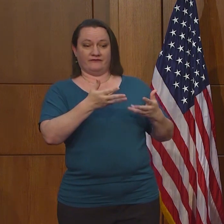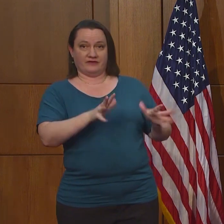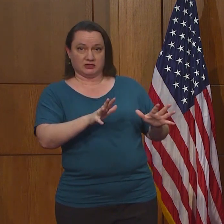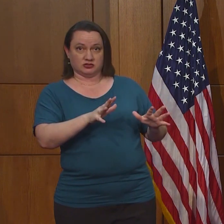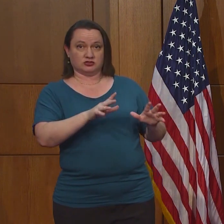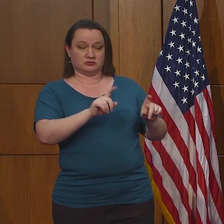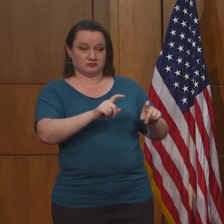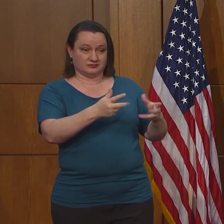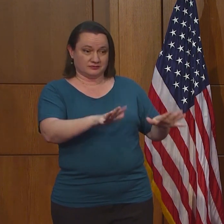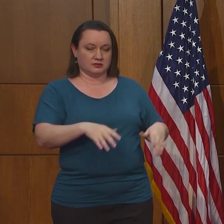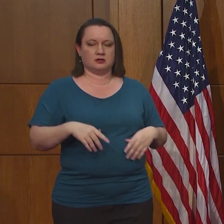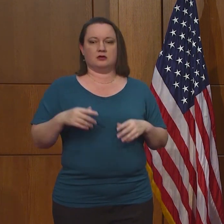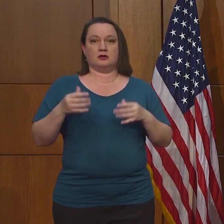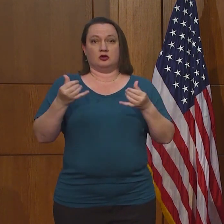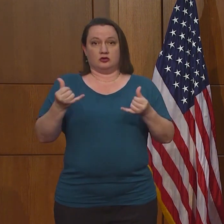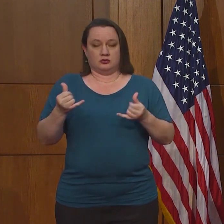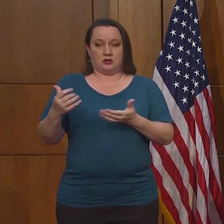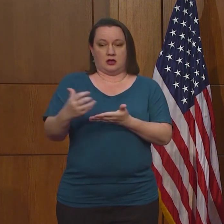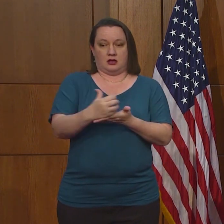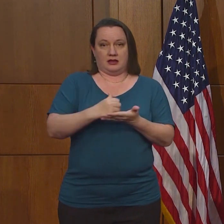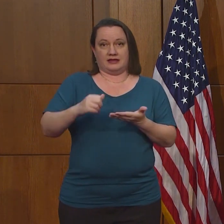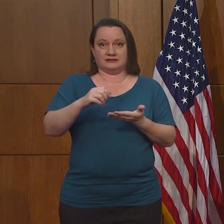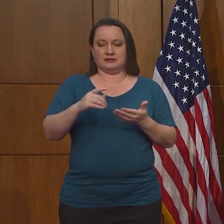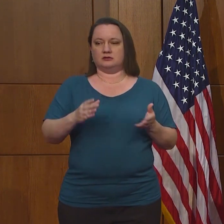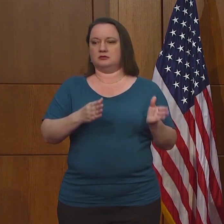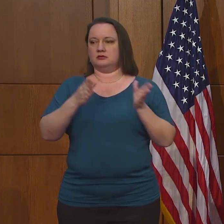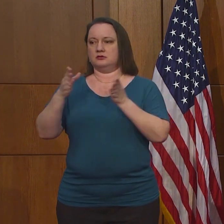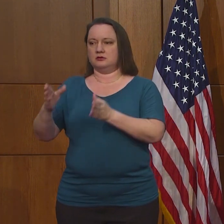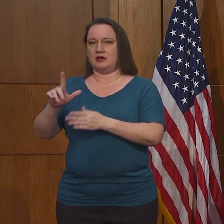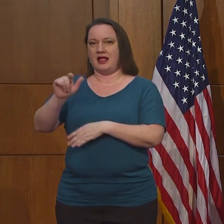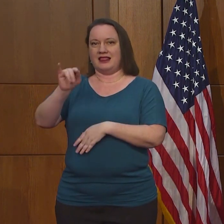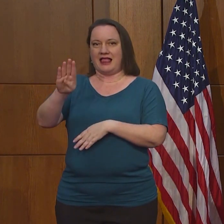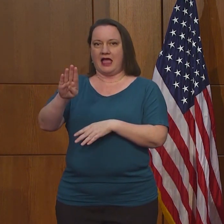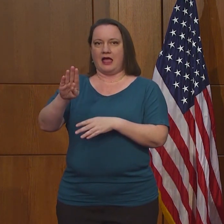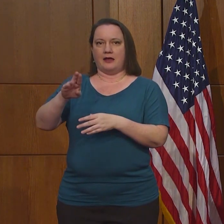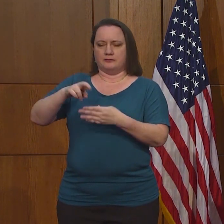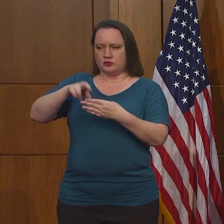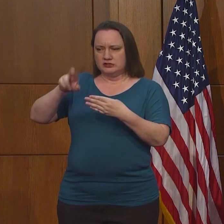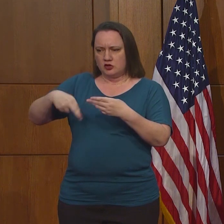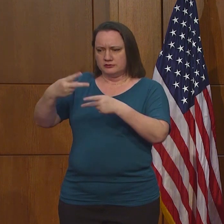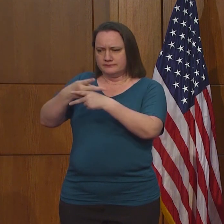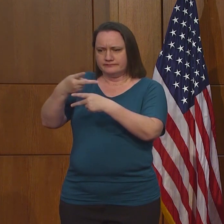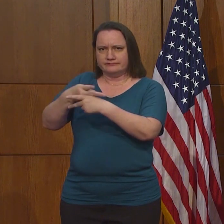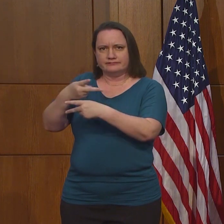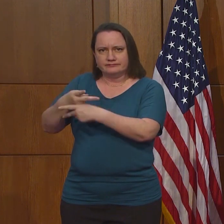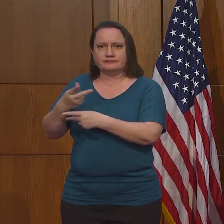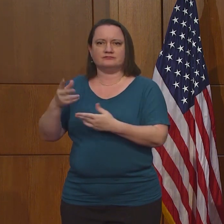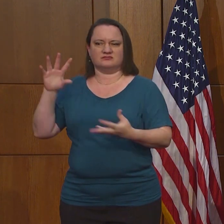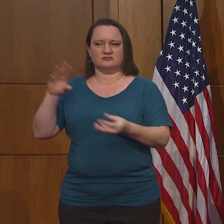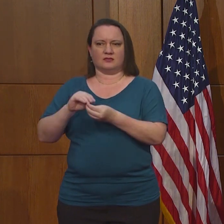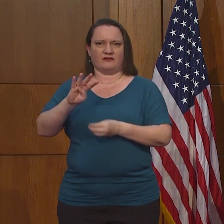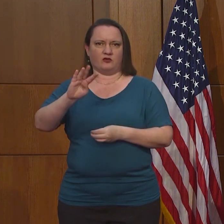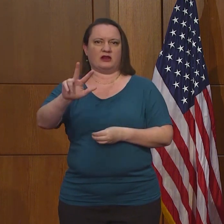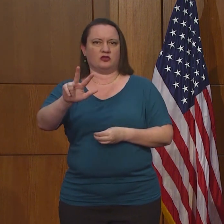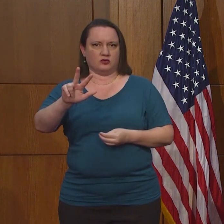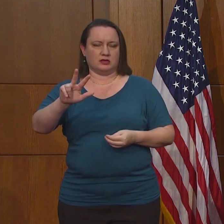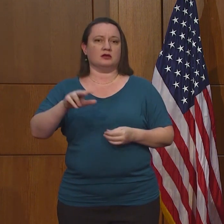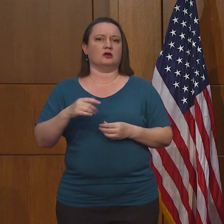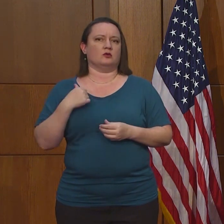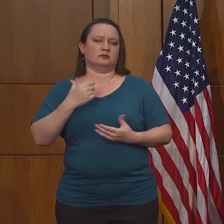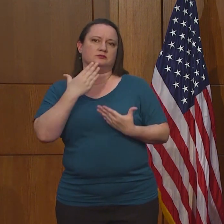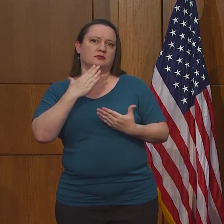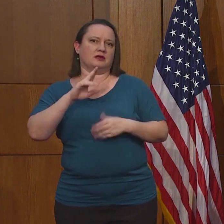prevalencia. que se han hecho citas para el laboratorio, ayuda de la Guardia Nacional.